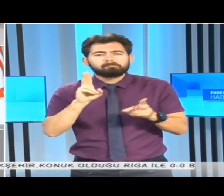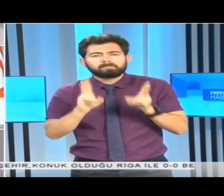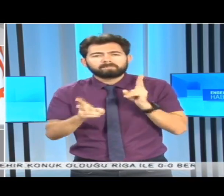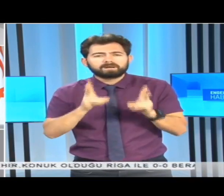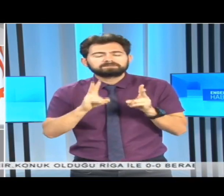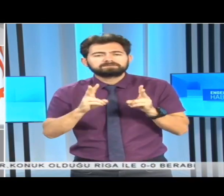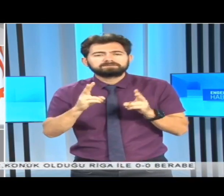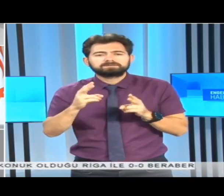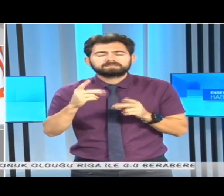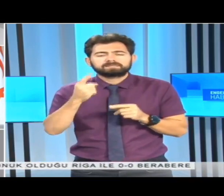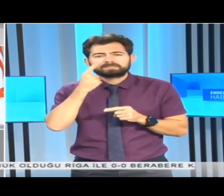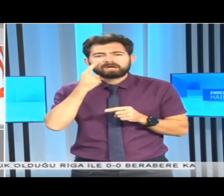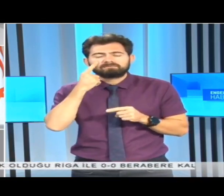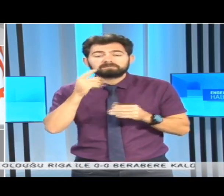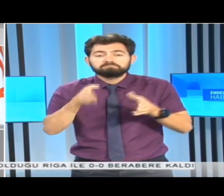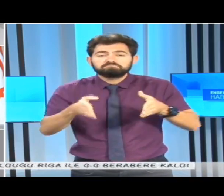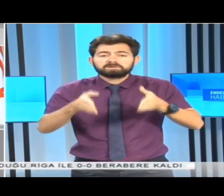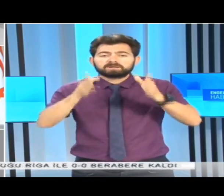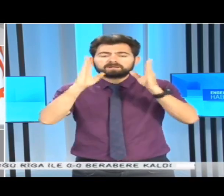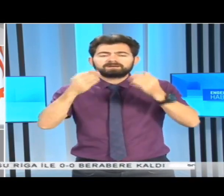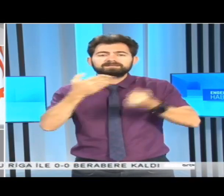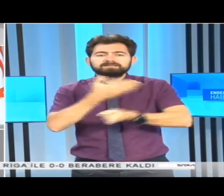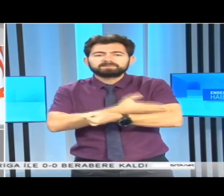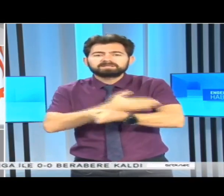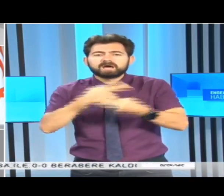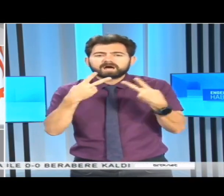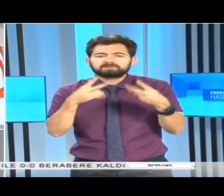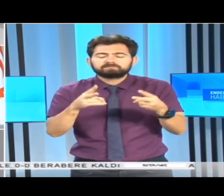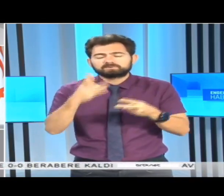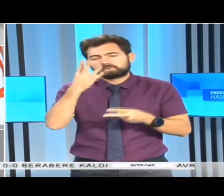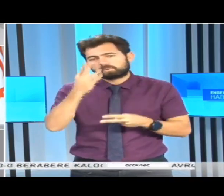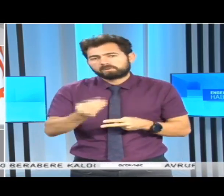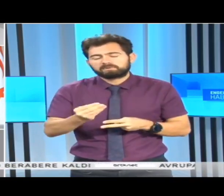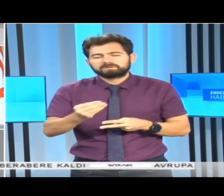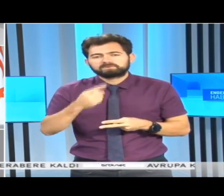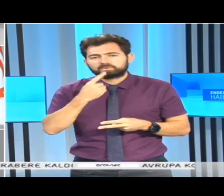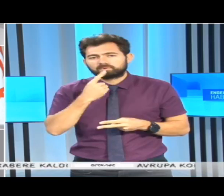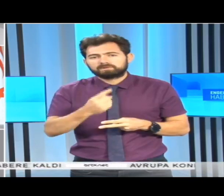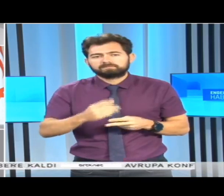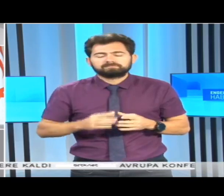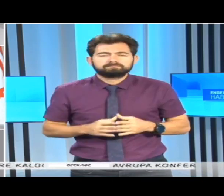kamu binalarının hizmete açılması olabileceğini söyledi.